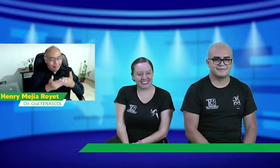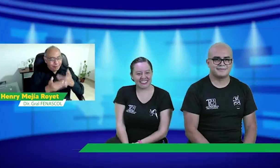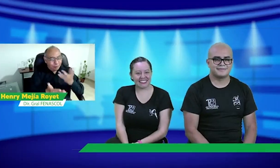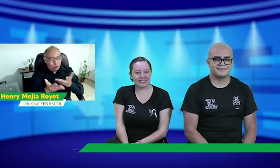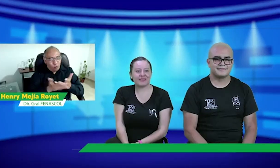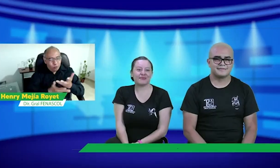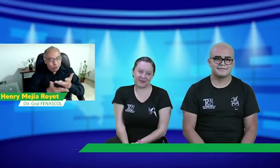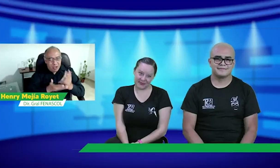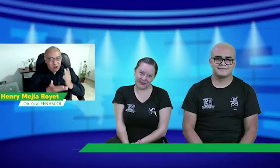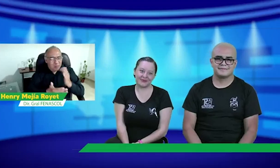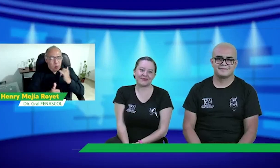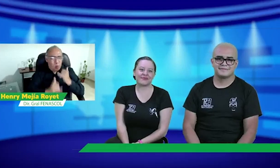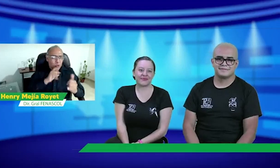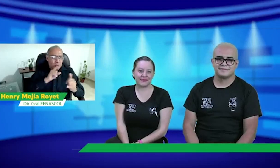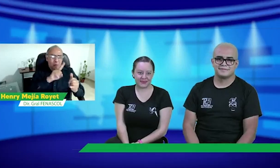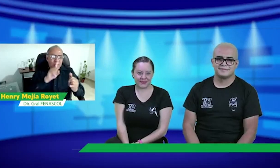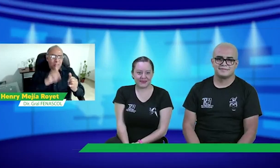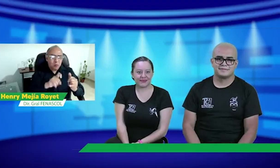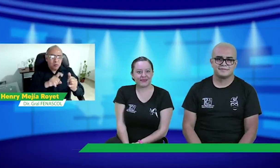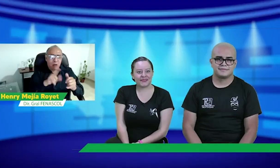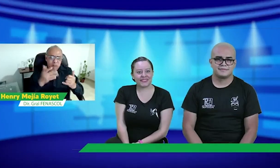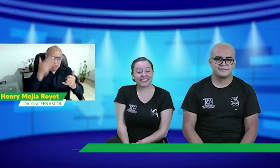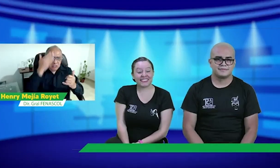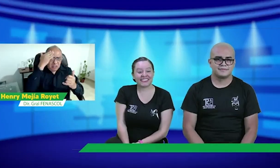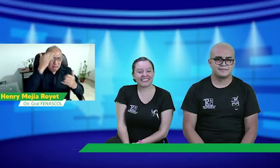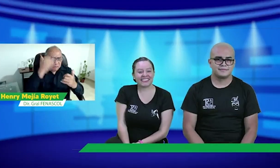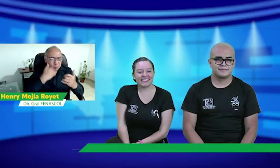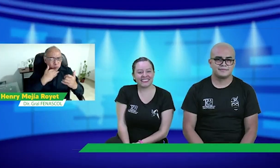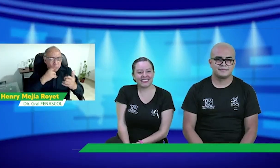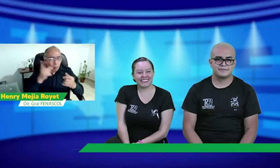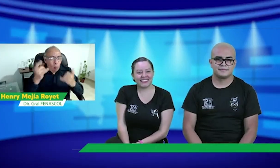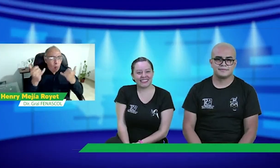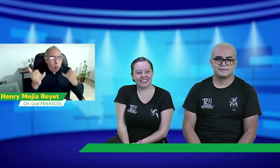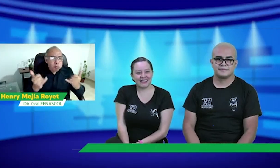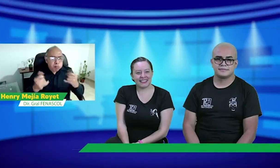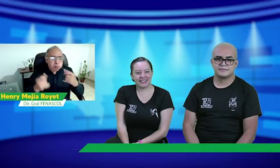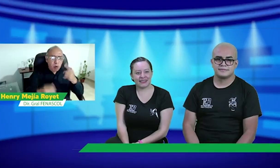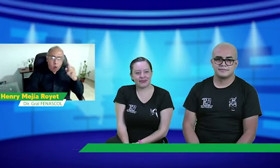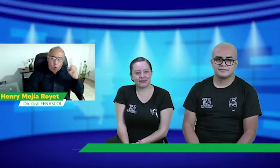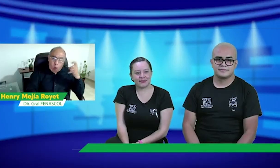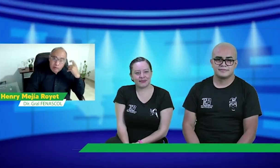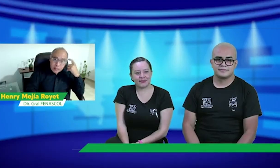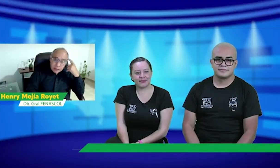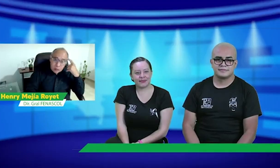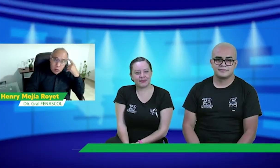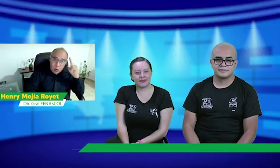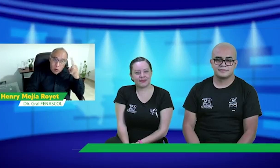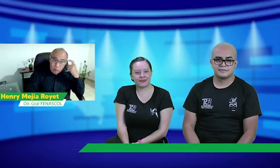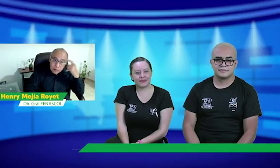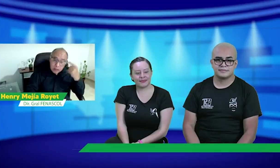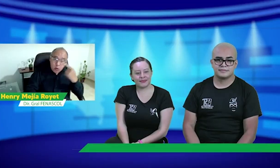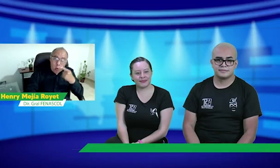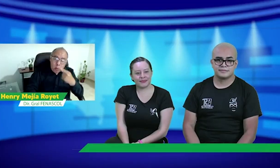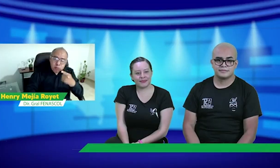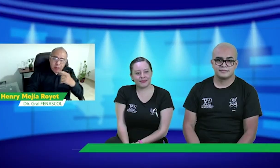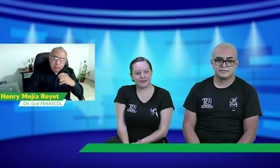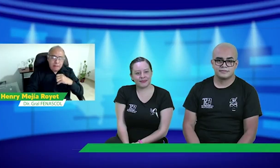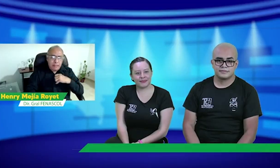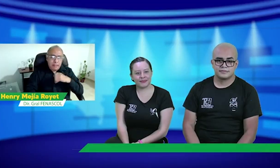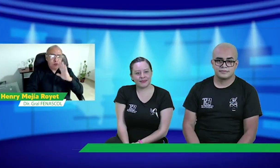Sí, gracias por los consejos que han dado. Ahora, una última pregunta. ¿Han encontrado ustedes apoyo